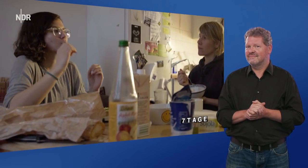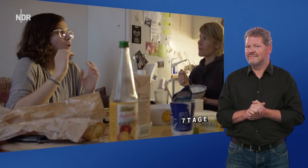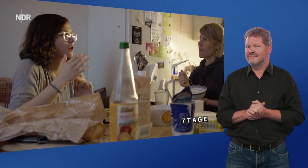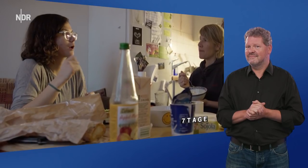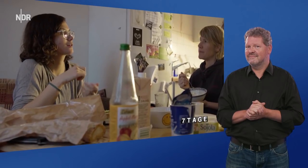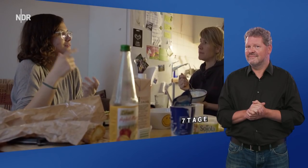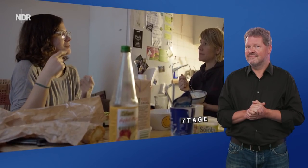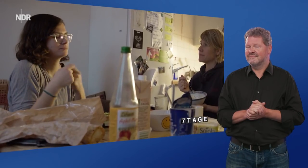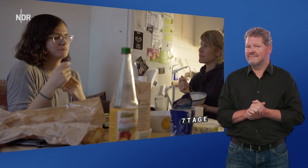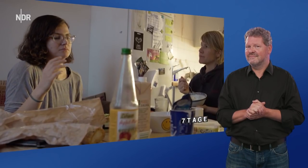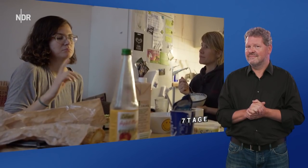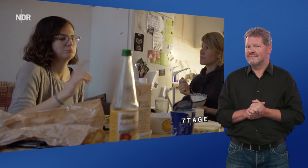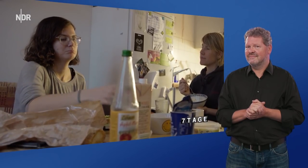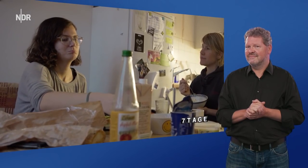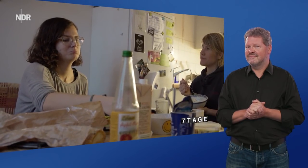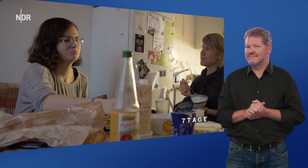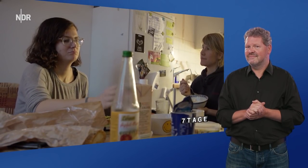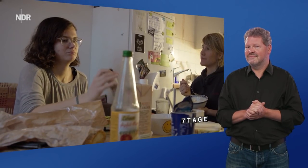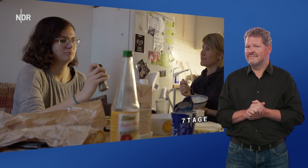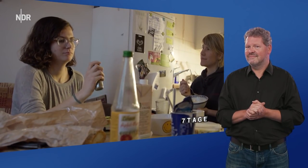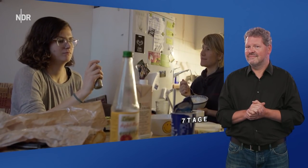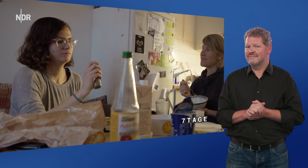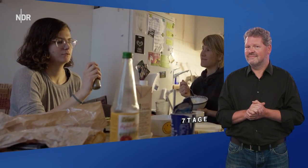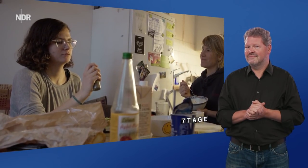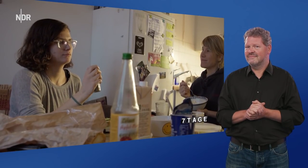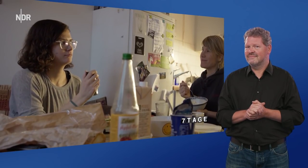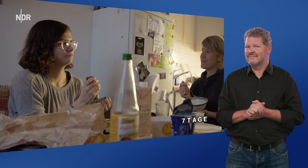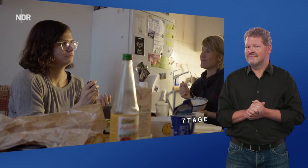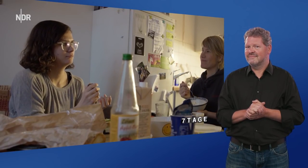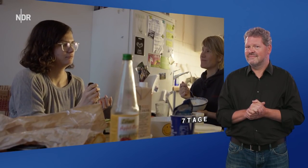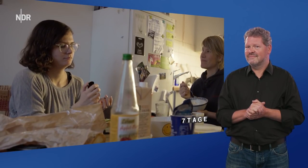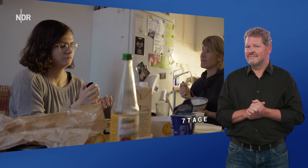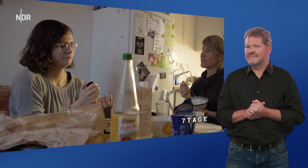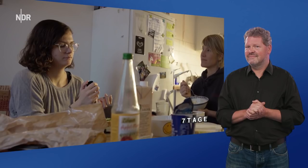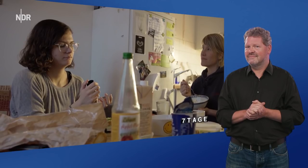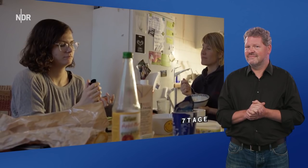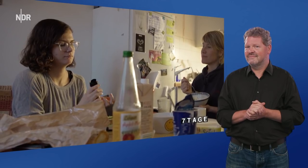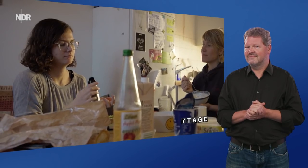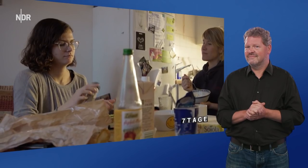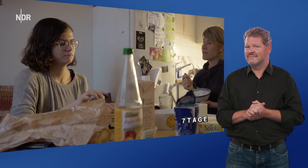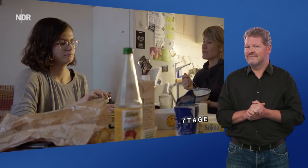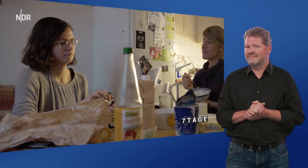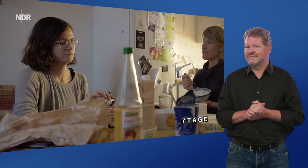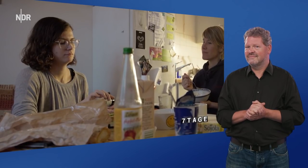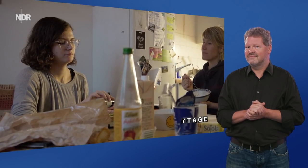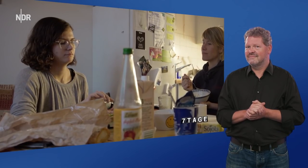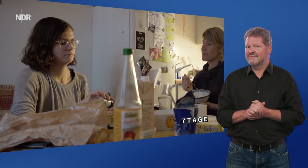auch gebärden dann. Also so jemand, der gar nicht gebärden kann, ne, solchen Hörenden bin ich tatsächlich dann auch irgendwie nicht